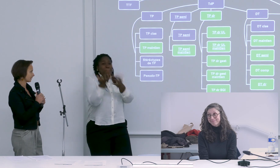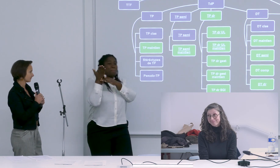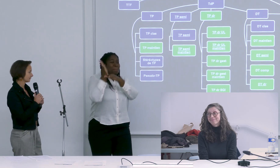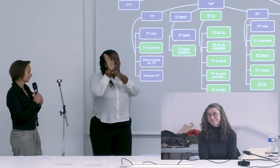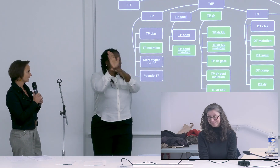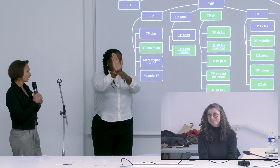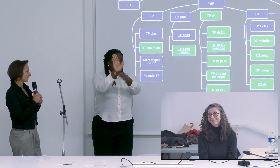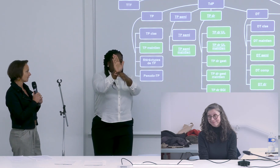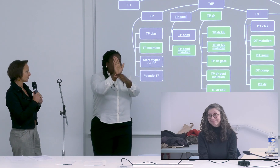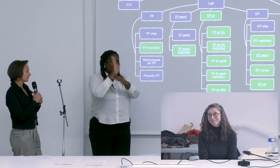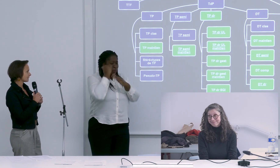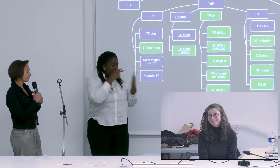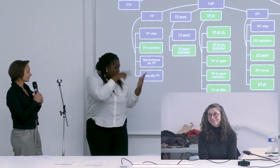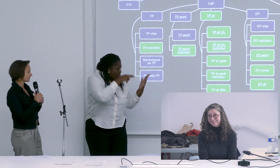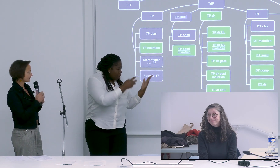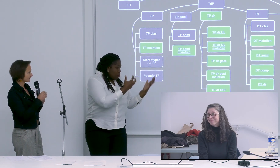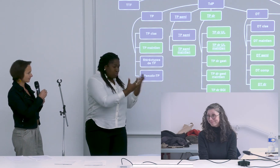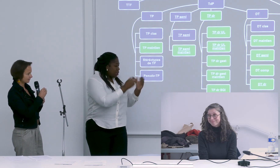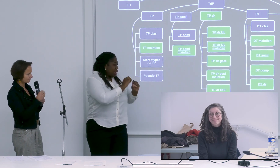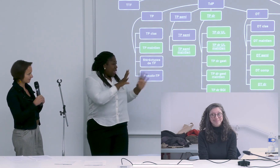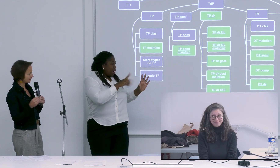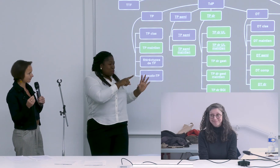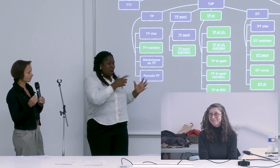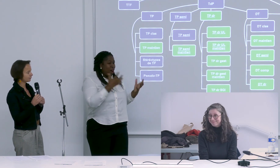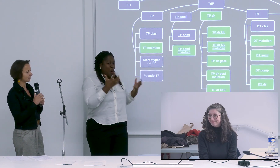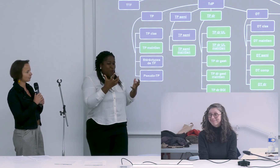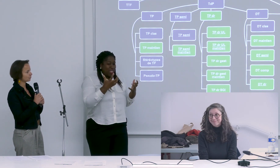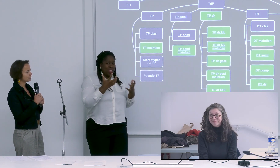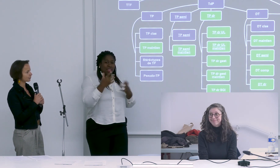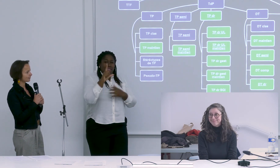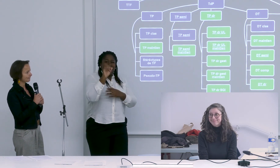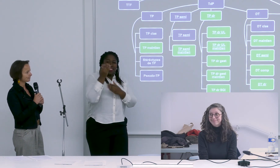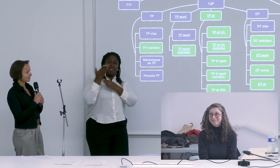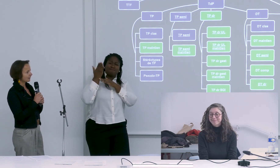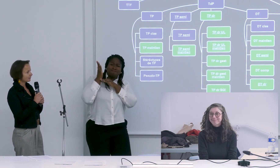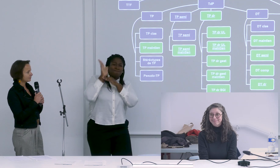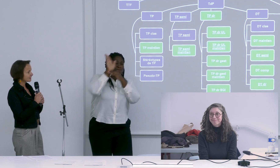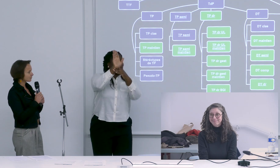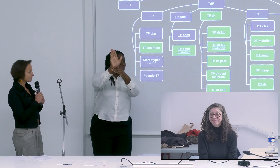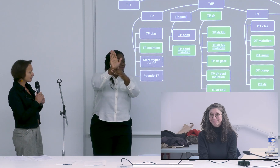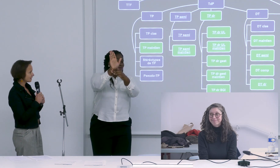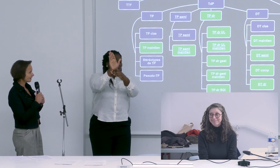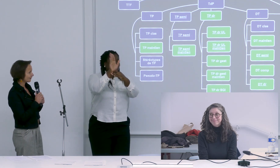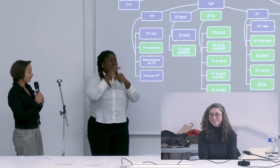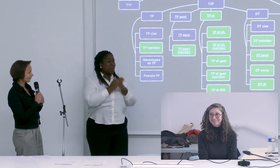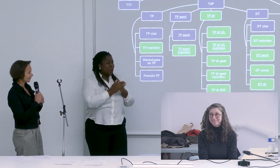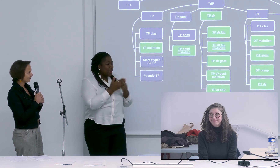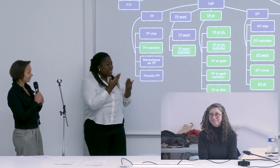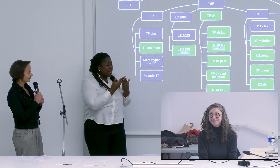manuscrit c'est un peu le fil rouge mais c'est aussi